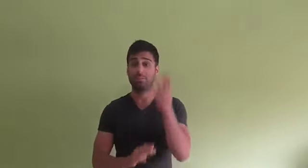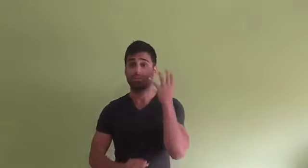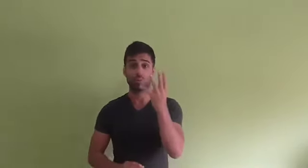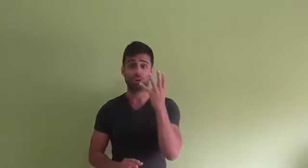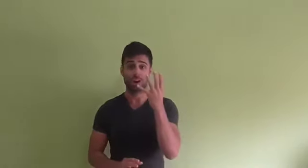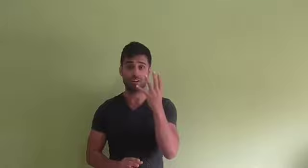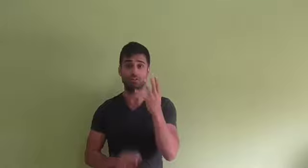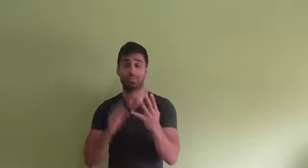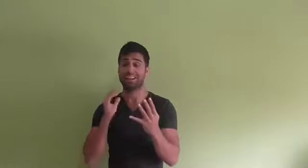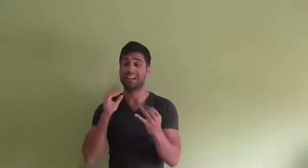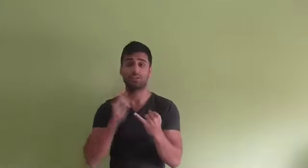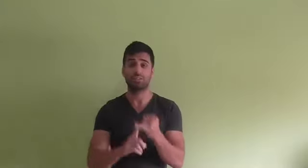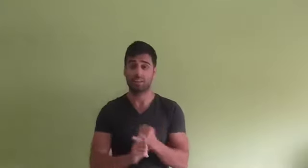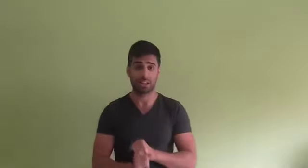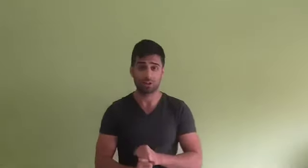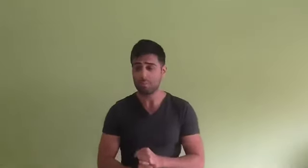Se pasó cuatro años practicando el celibato,